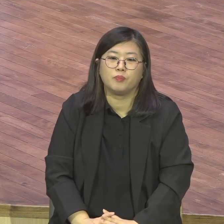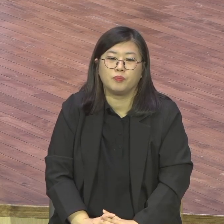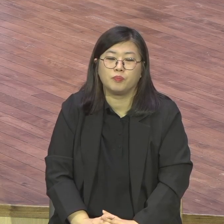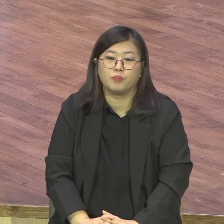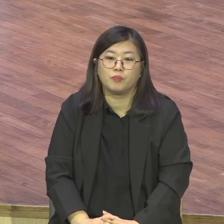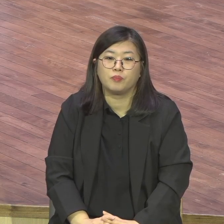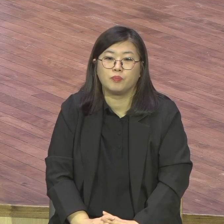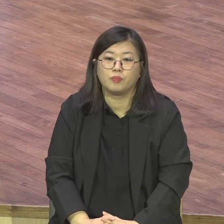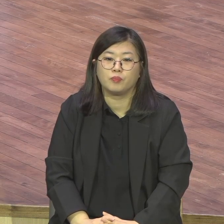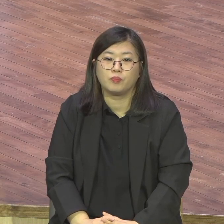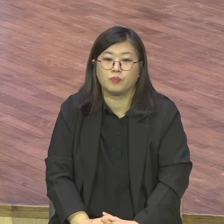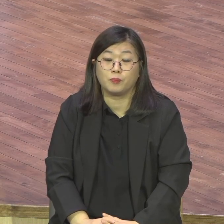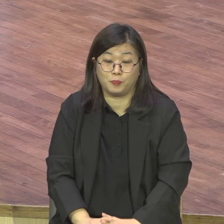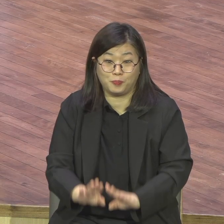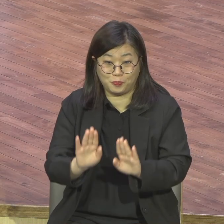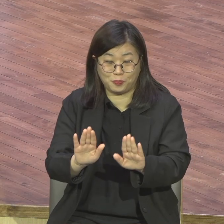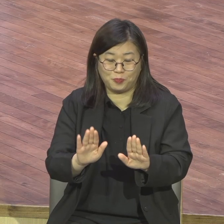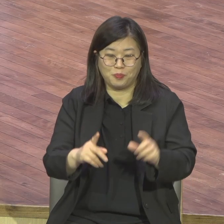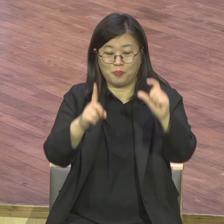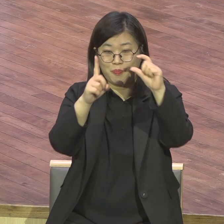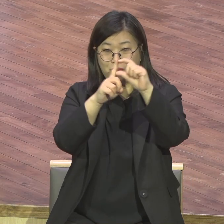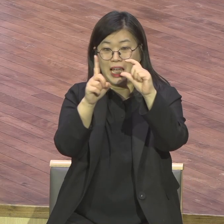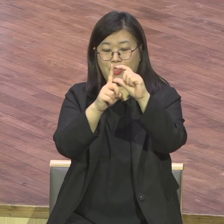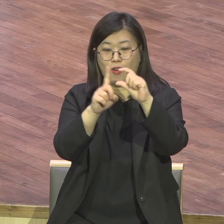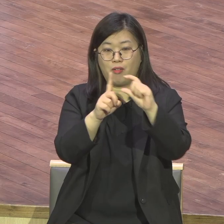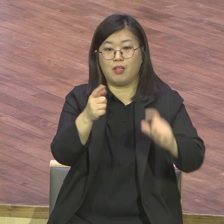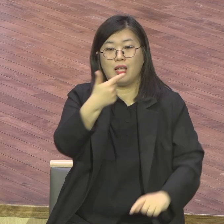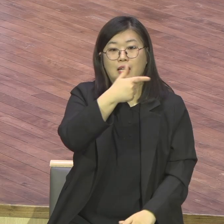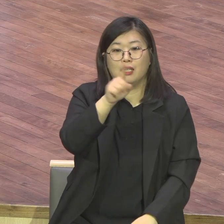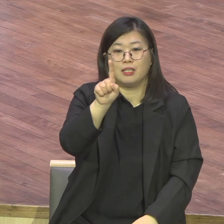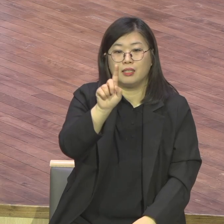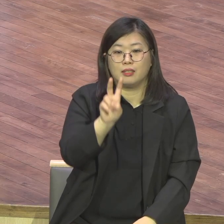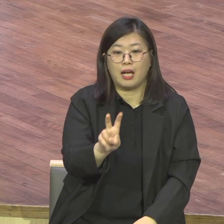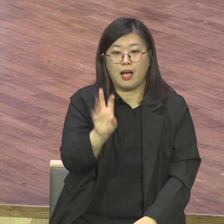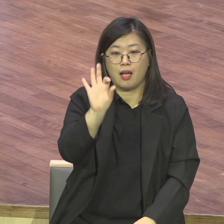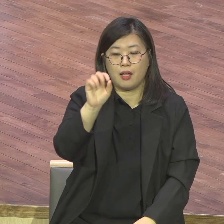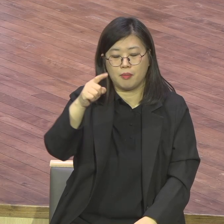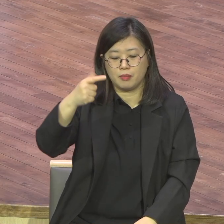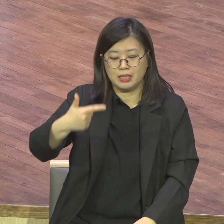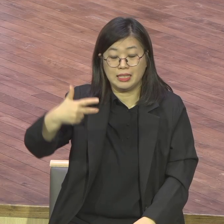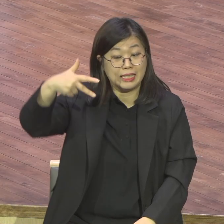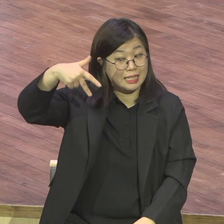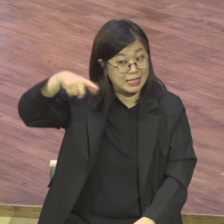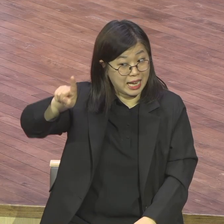남은자 남은자 남은자는 은약 기도죠. 남은자